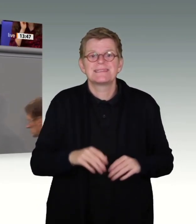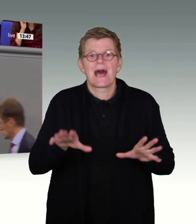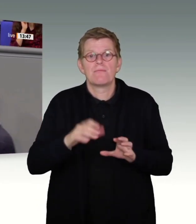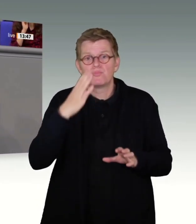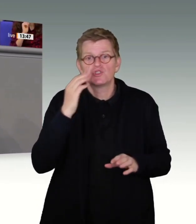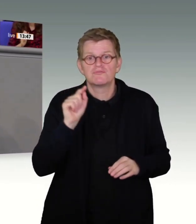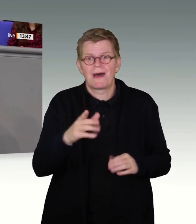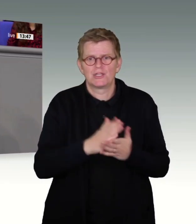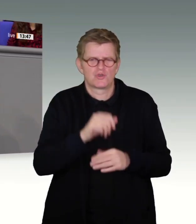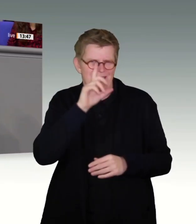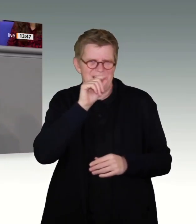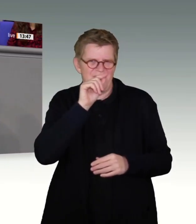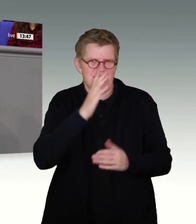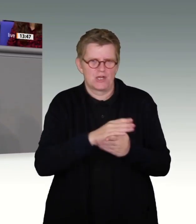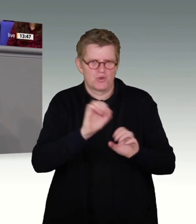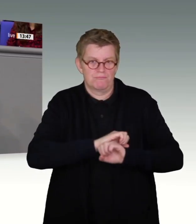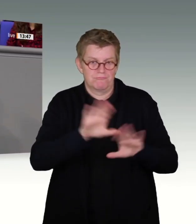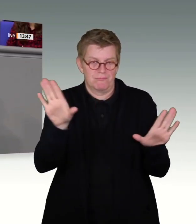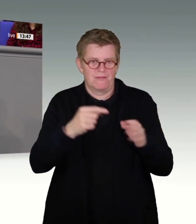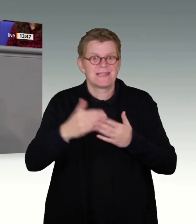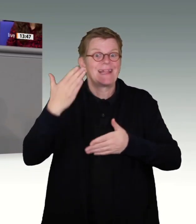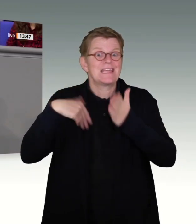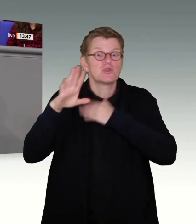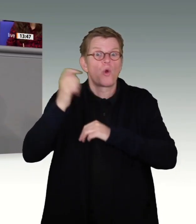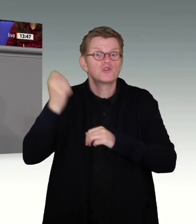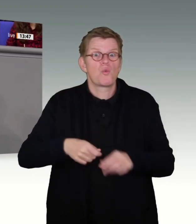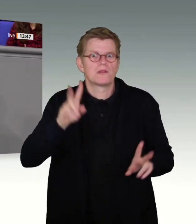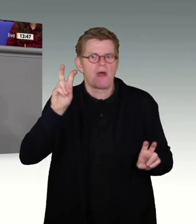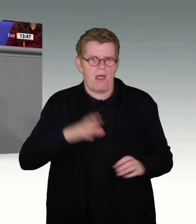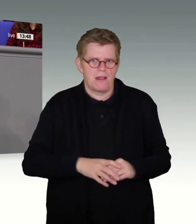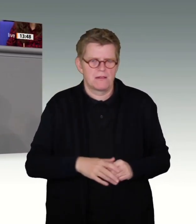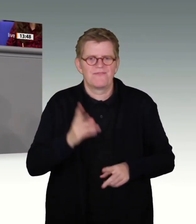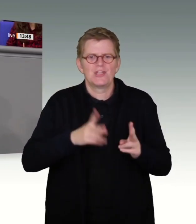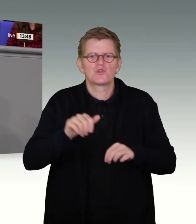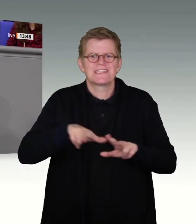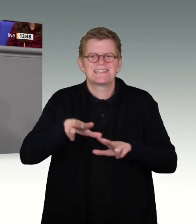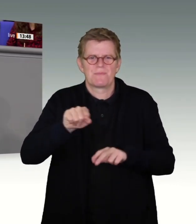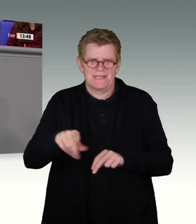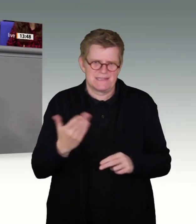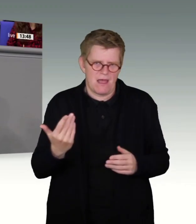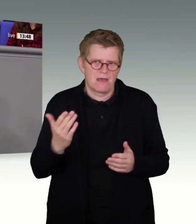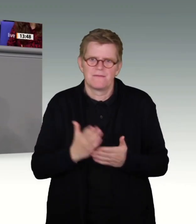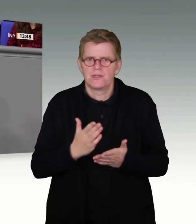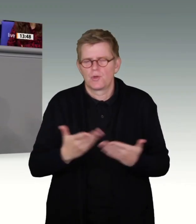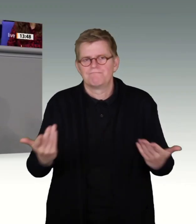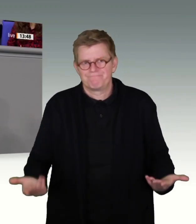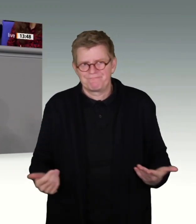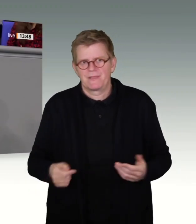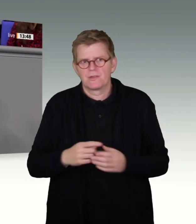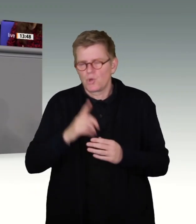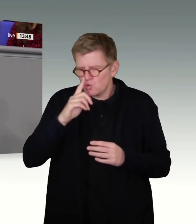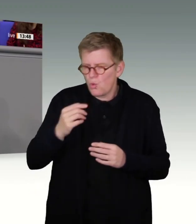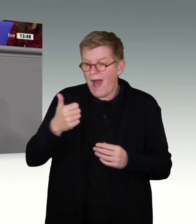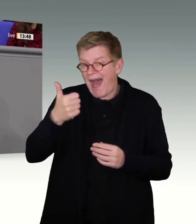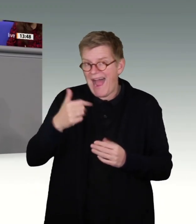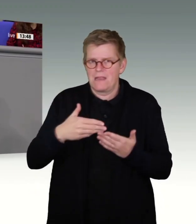schon getwittert, ist ein historisches Urteil. Herr Justizminister, in aller Offenheit, es ist natürlich in einer langen Folge von Entscheidungen ein weiterer Punkt und gibt